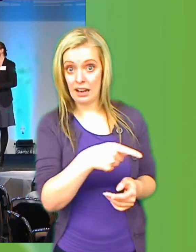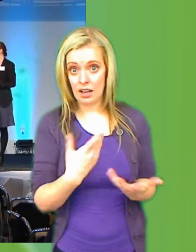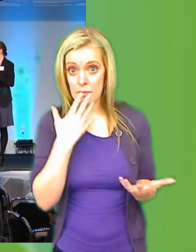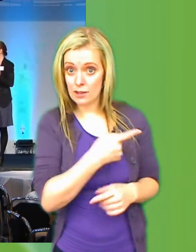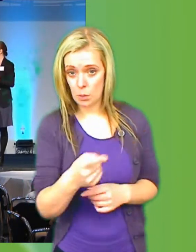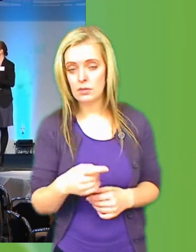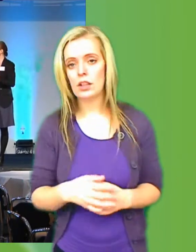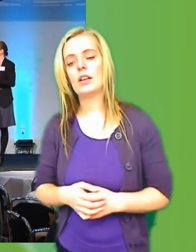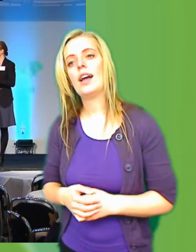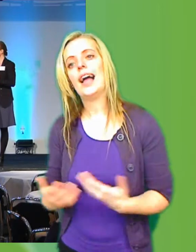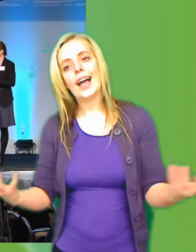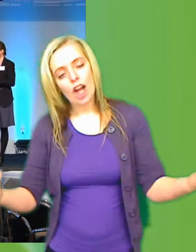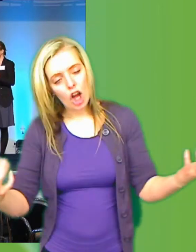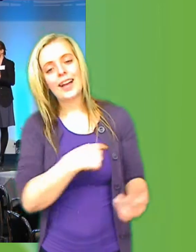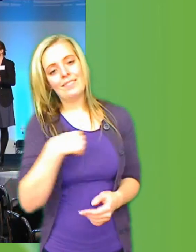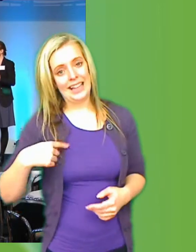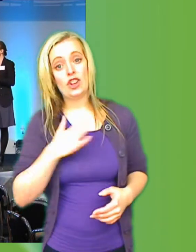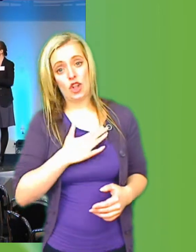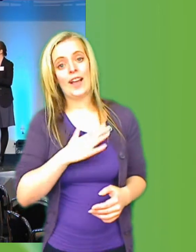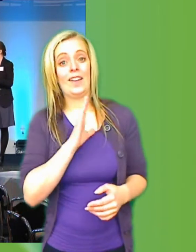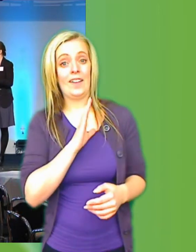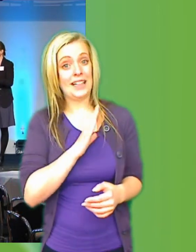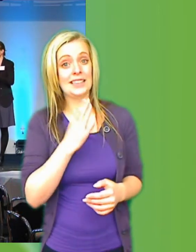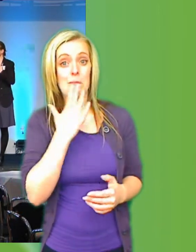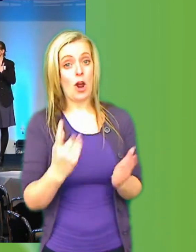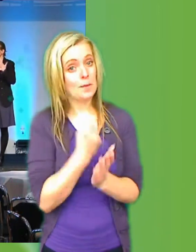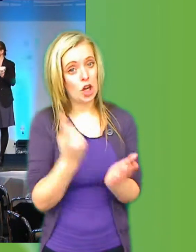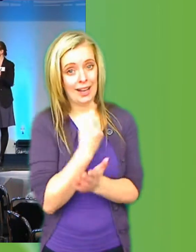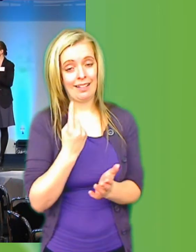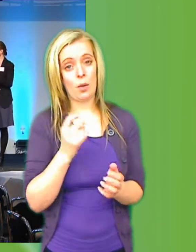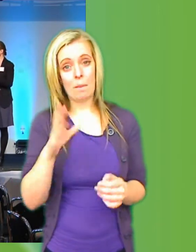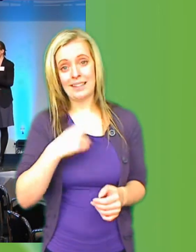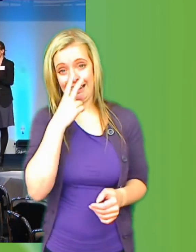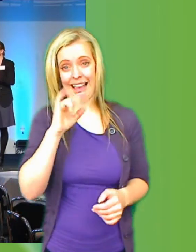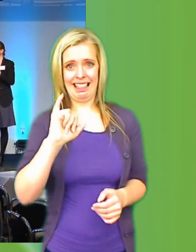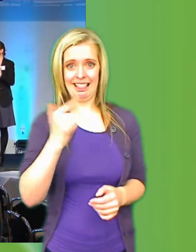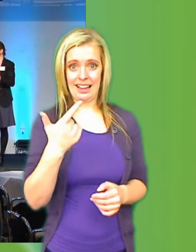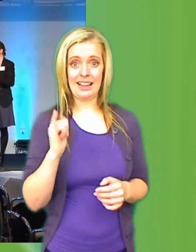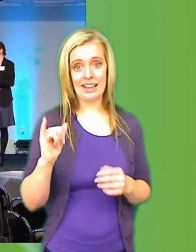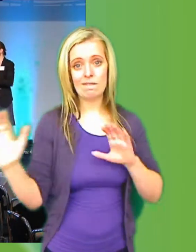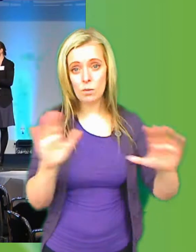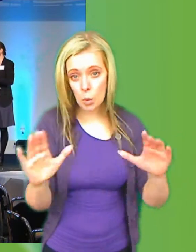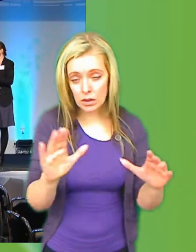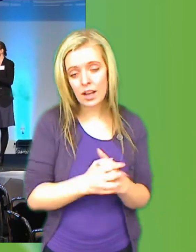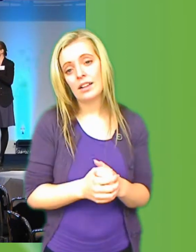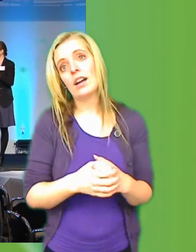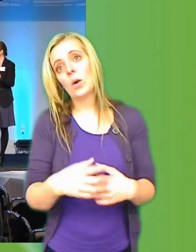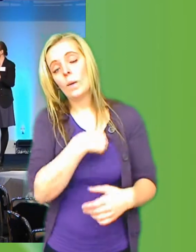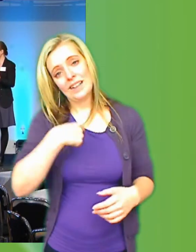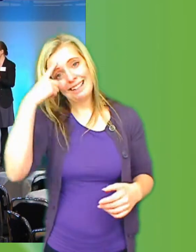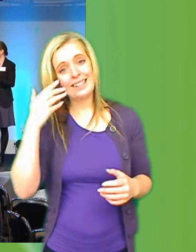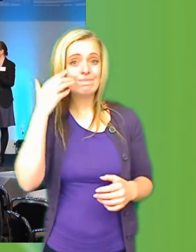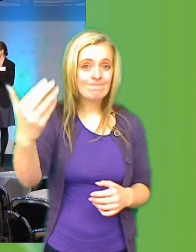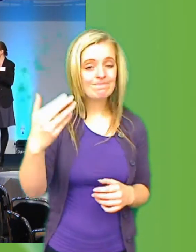Ja, vi ser ju väldigt stor potential när det gäller it-vården. Hur mycket vi kan göra och på sikt med den